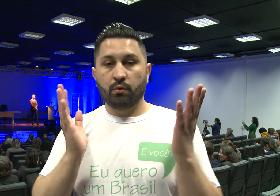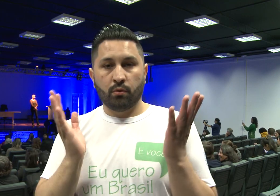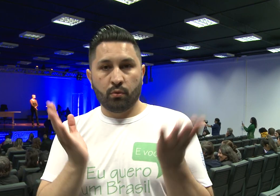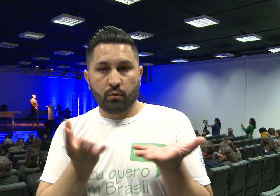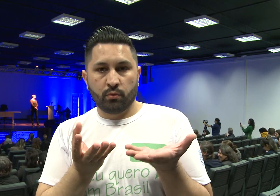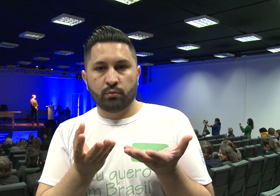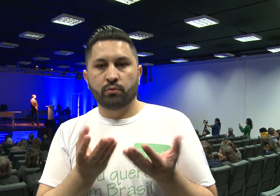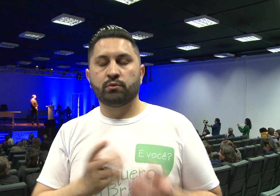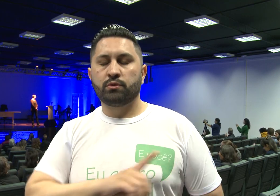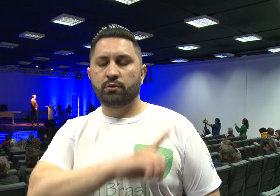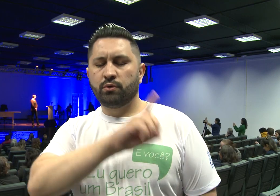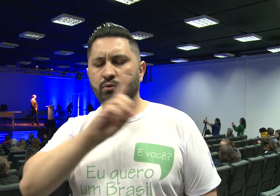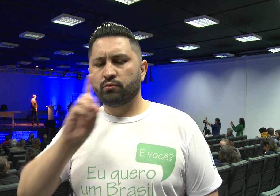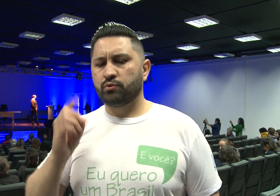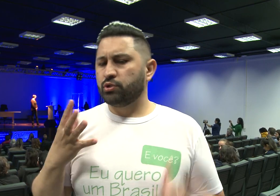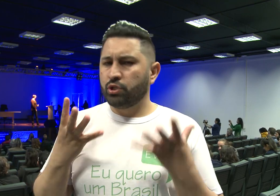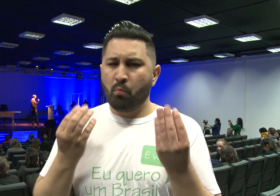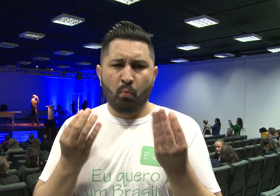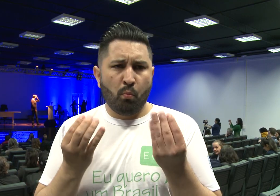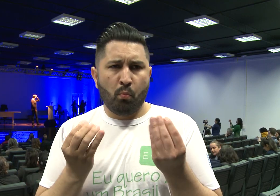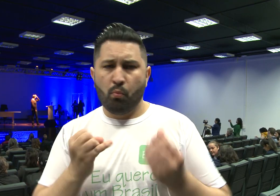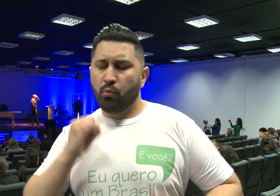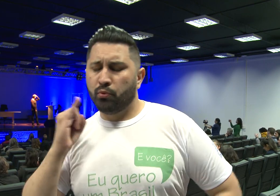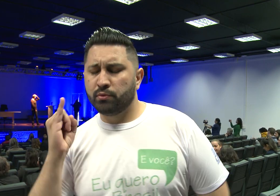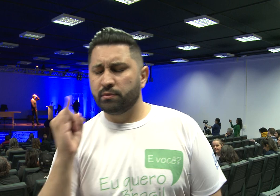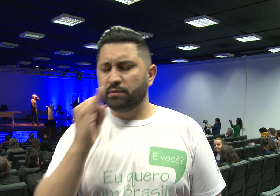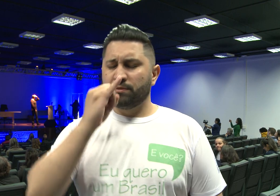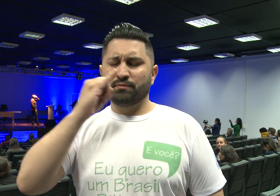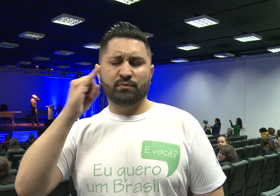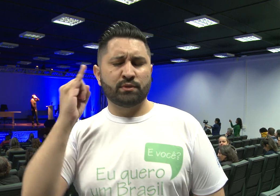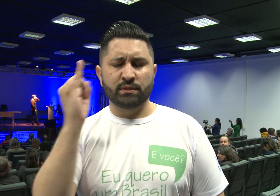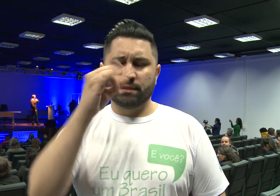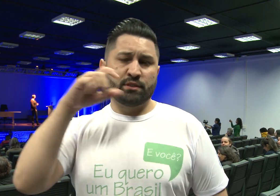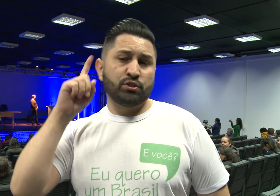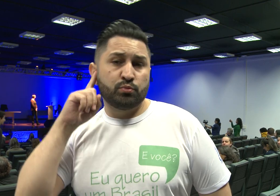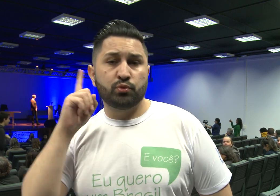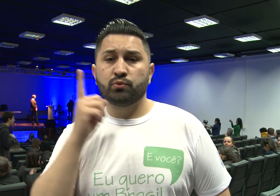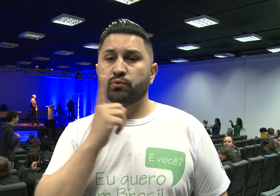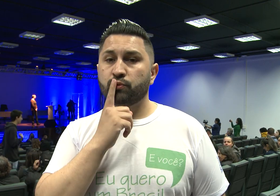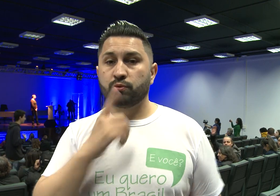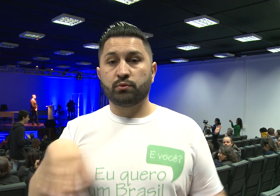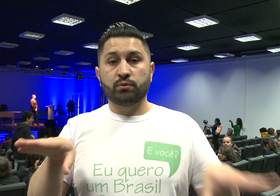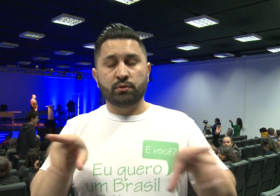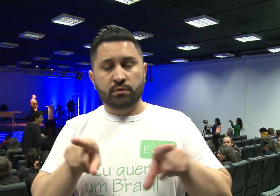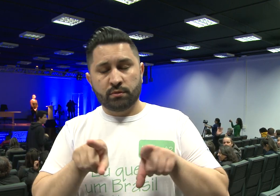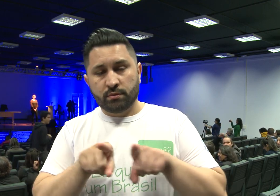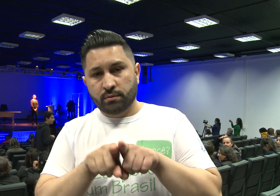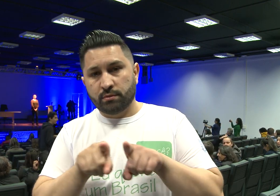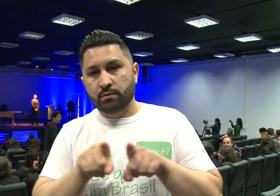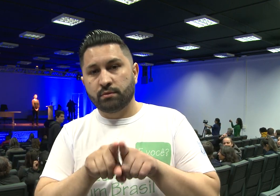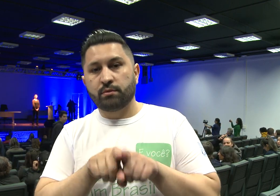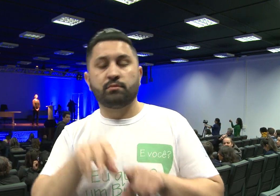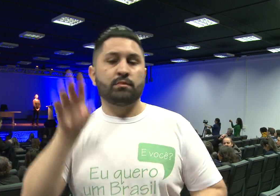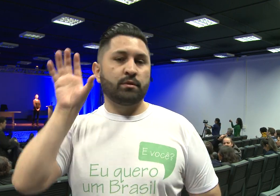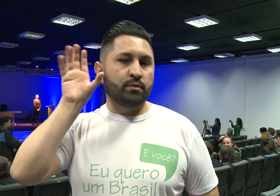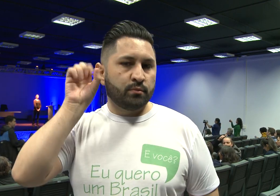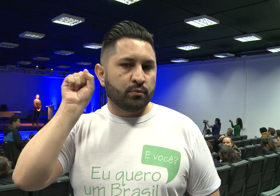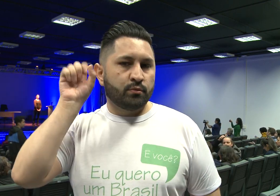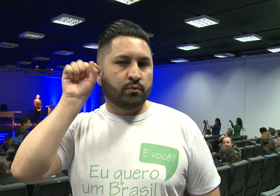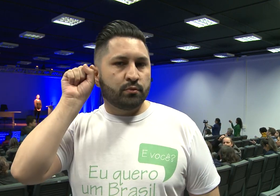Então hoje é um dia muito importante. Para o surdo. Também para os